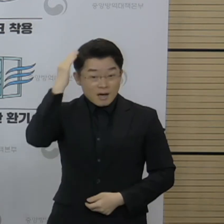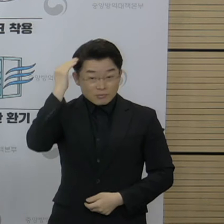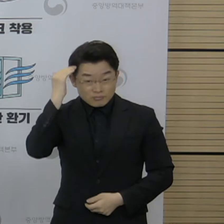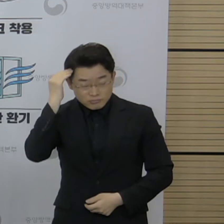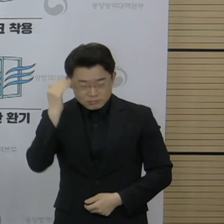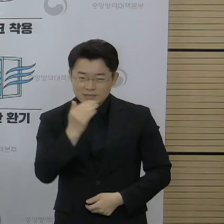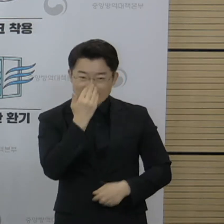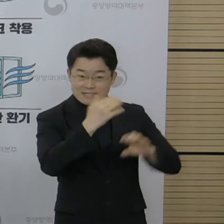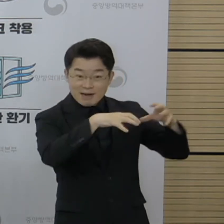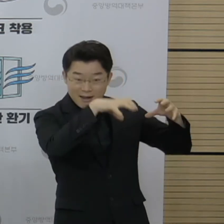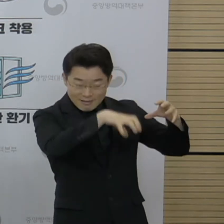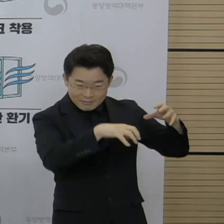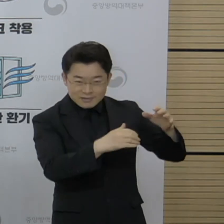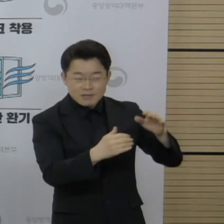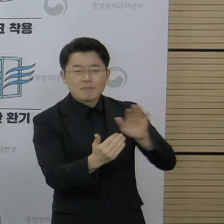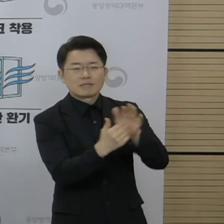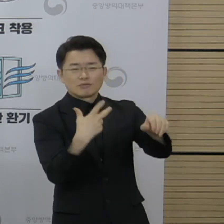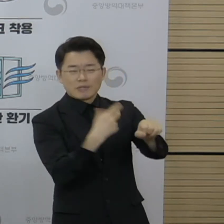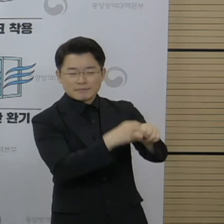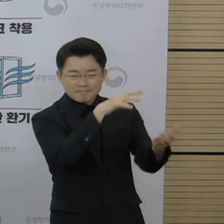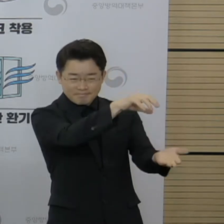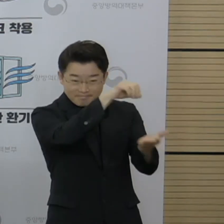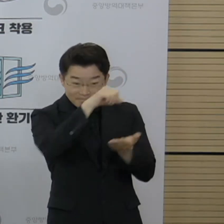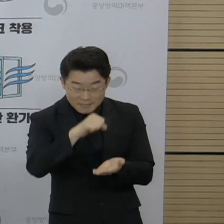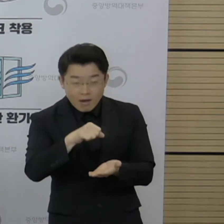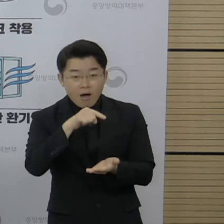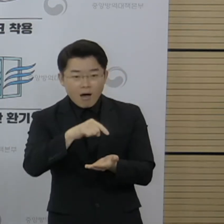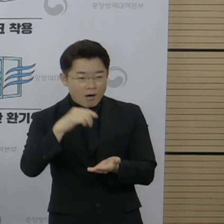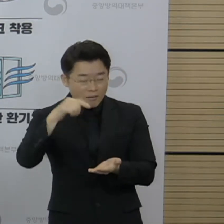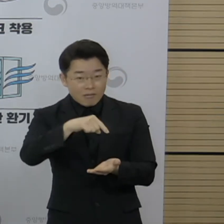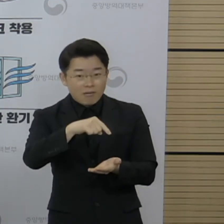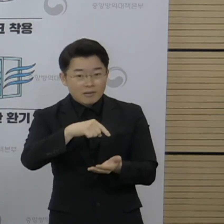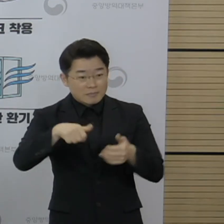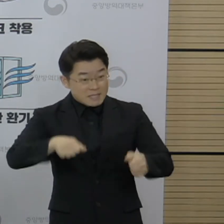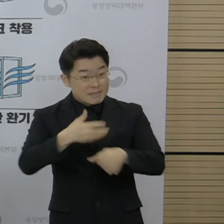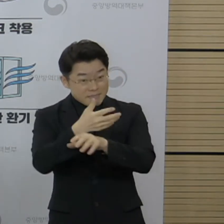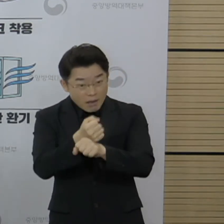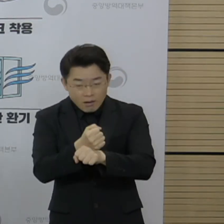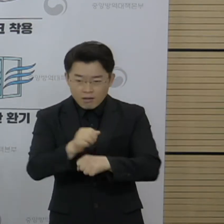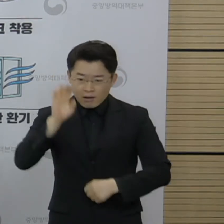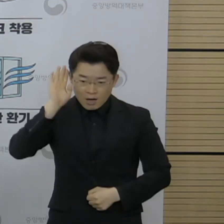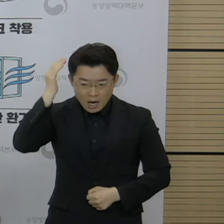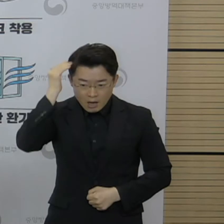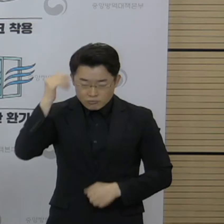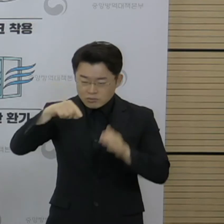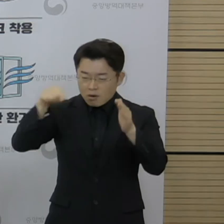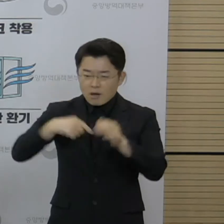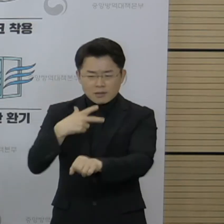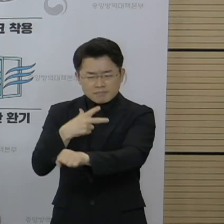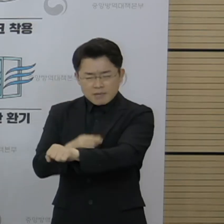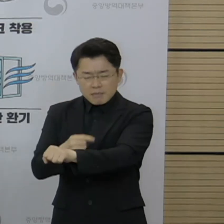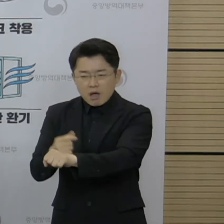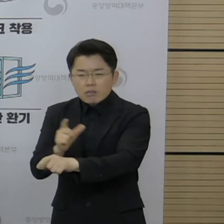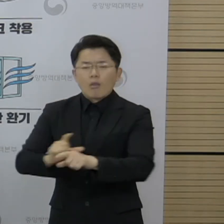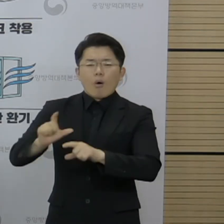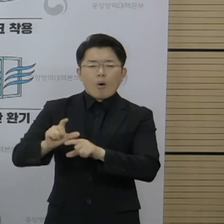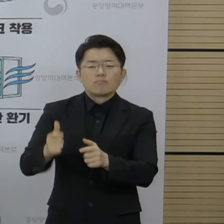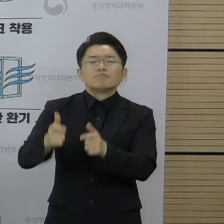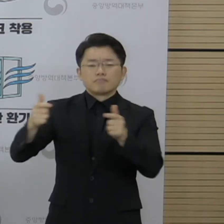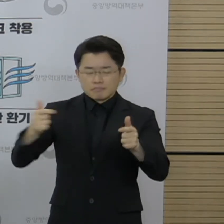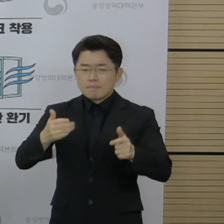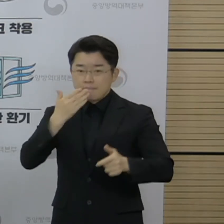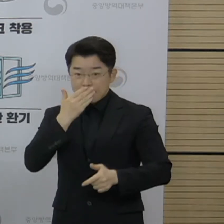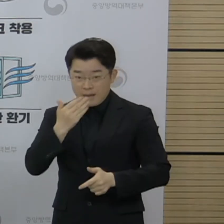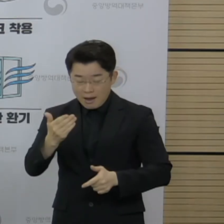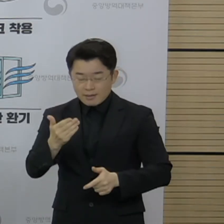이스라엘 백신 수합을 통해서 확보된 추가 물량으로 더 많은 분들이 빠르고 안전하게 예방접종을